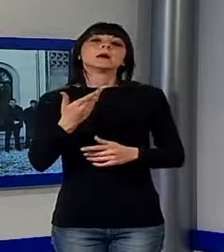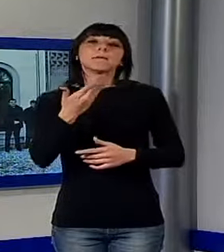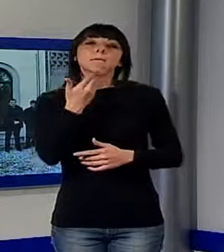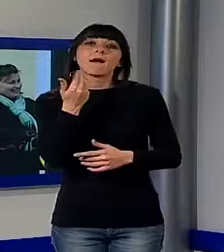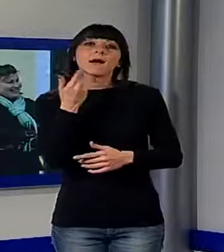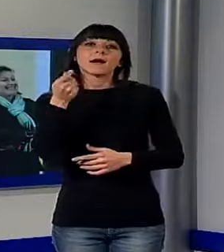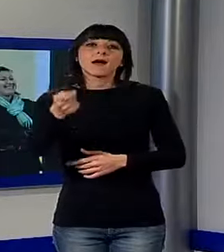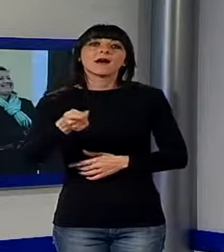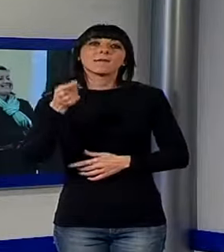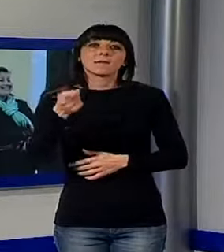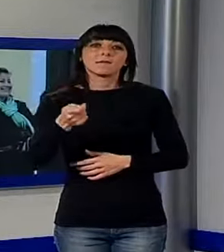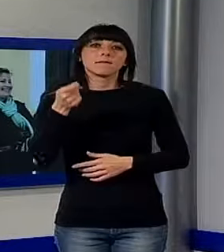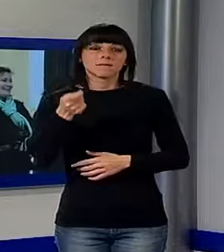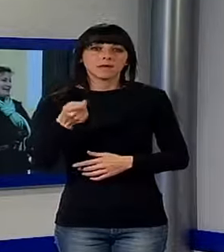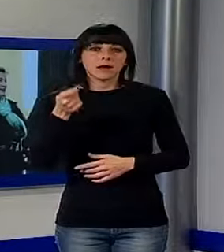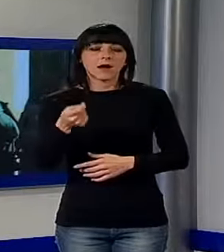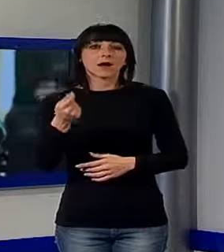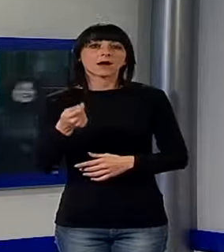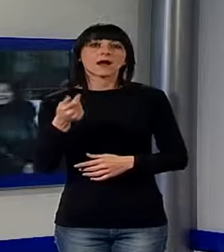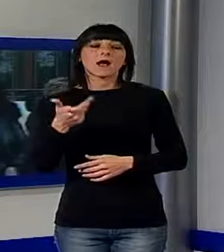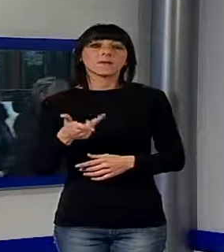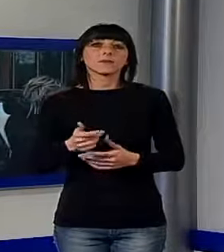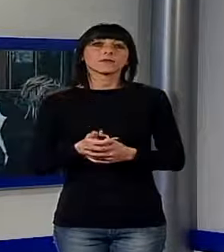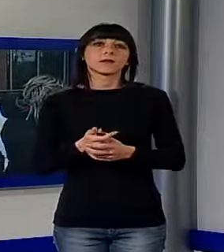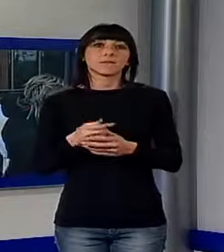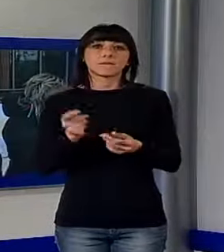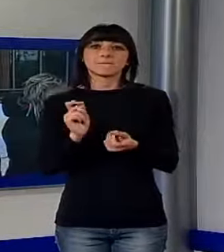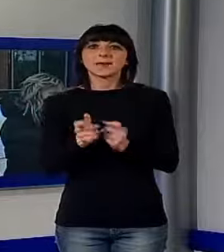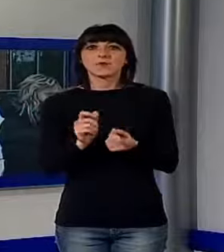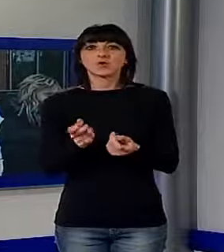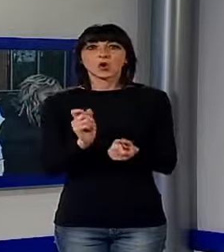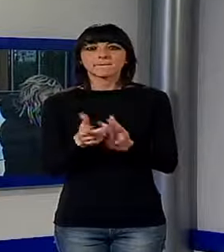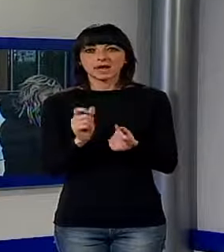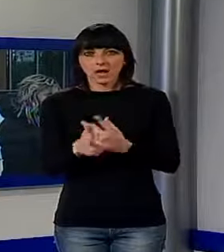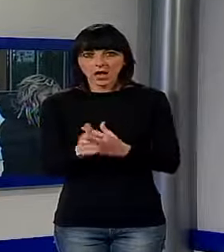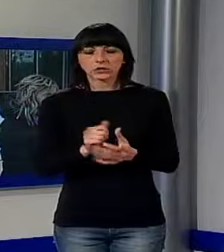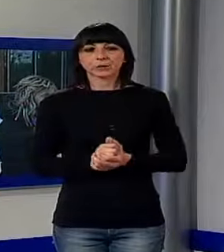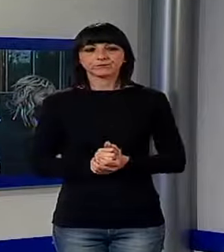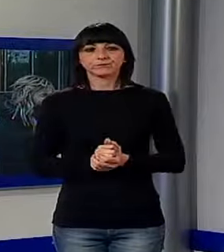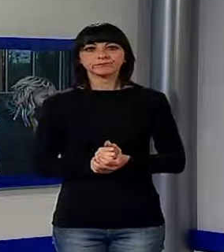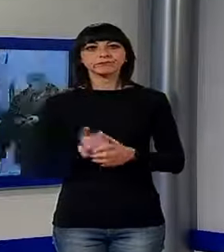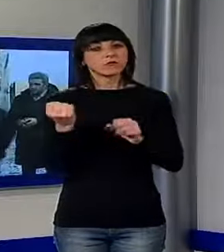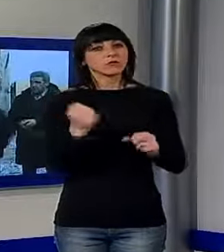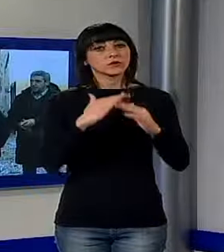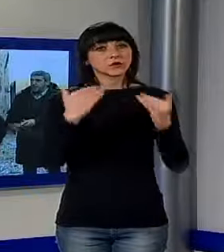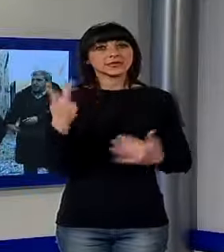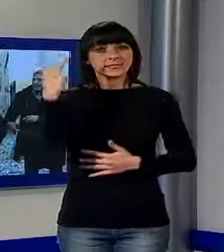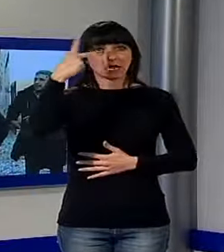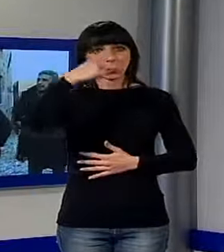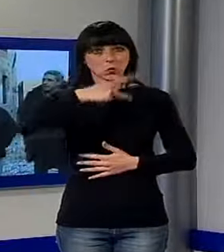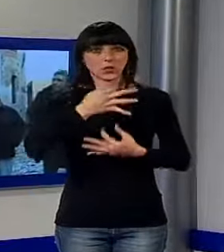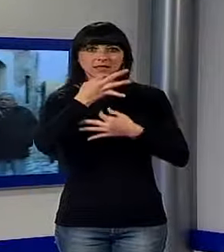pagare un affitto a prezzo di mercato. Per venire incontro a questa categoria di persone, la Fondazione Casa di Lucca ha messo a